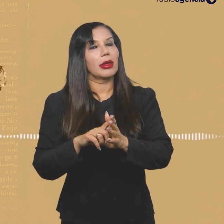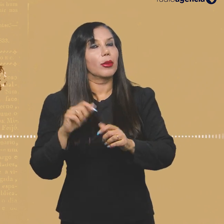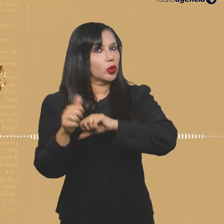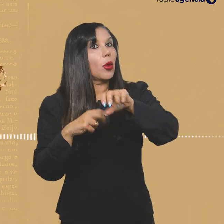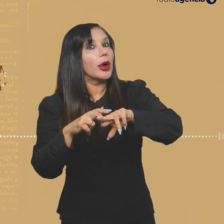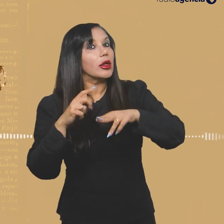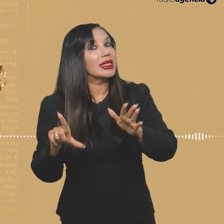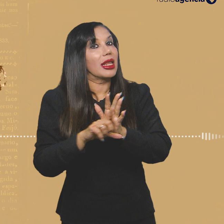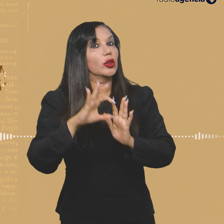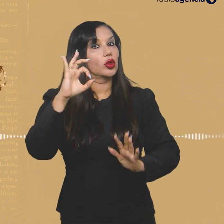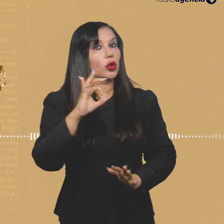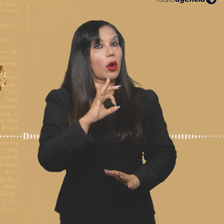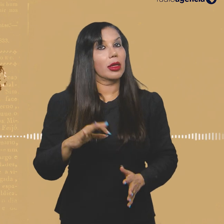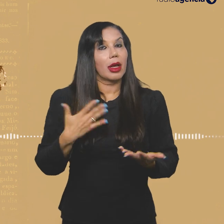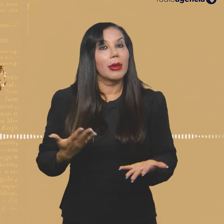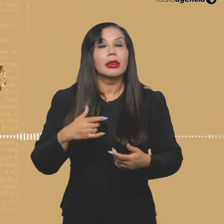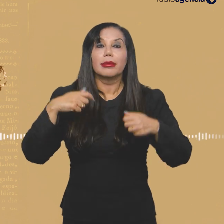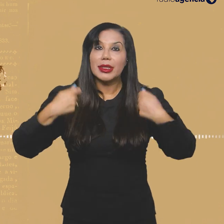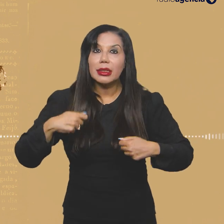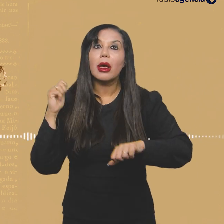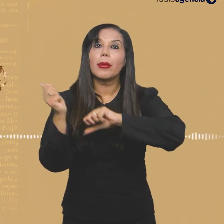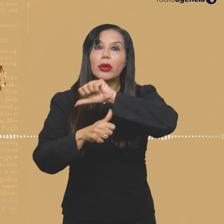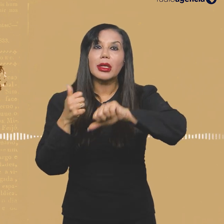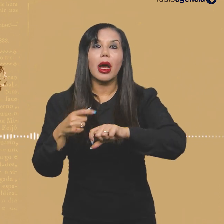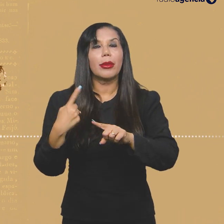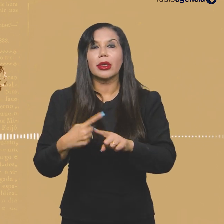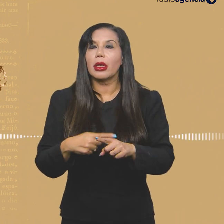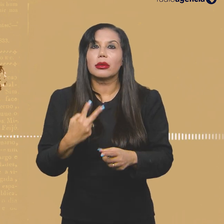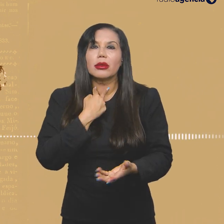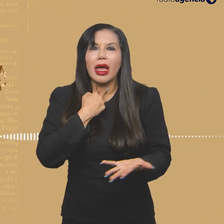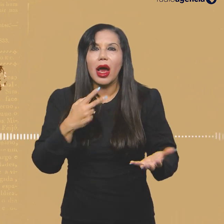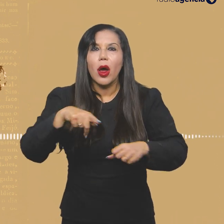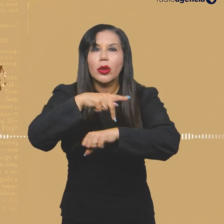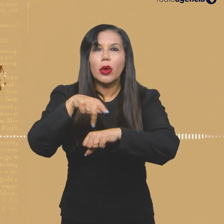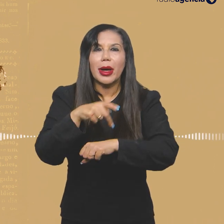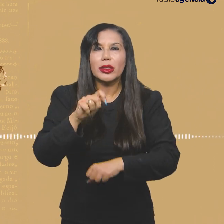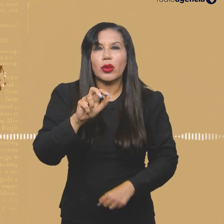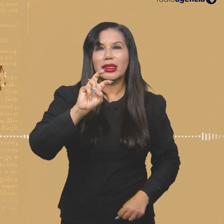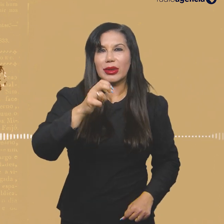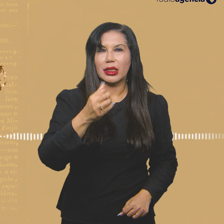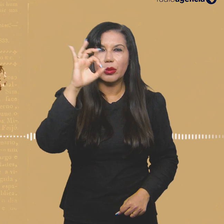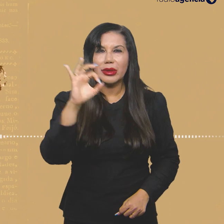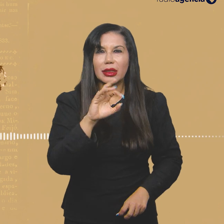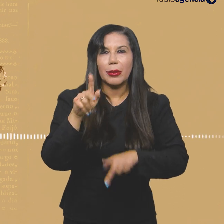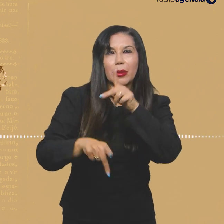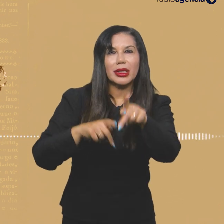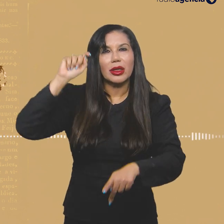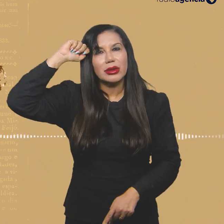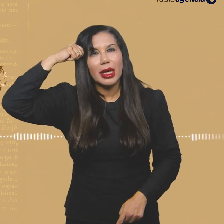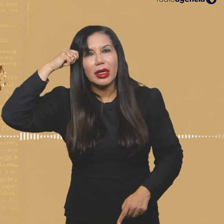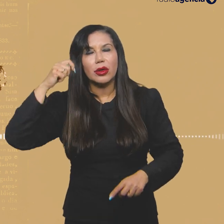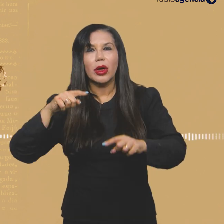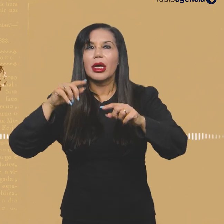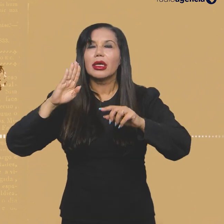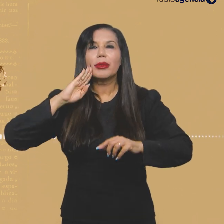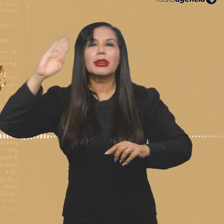né, e eu acho que tende a mudar, né. É importante que se mude porque não tem cabimento num país com 4,5% da população negra que as redações